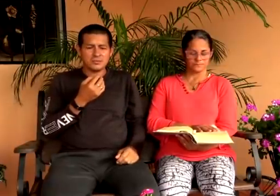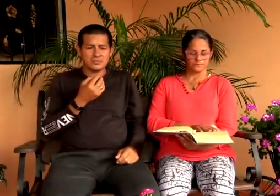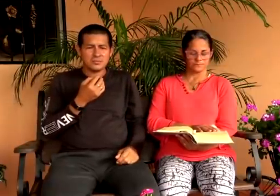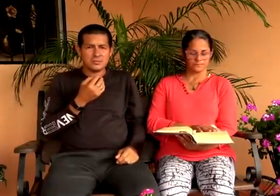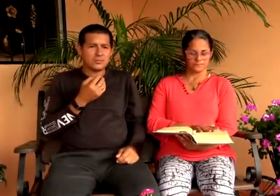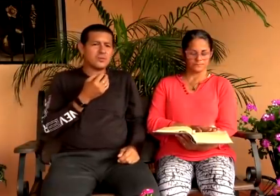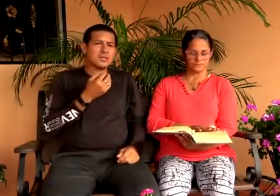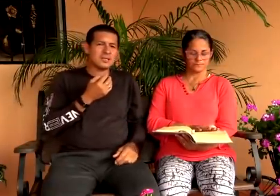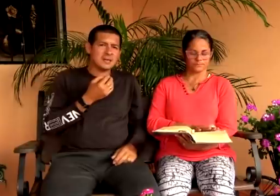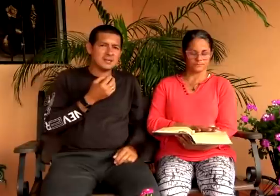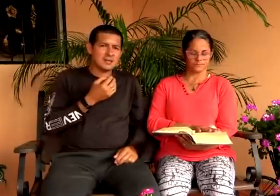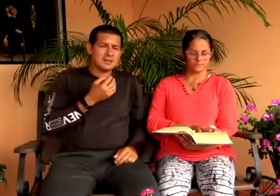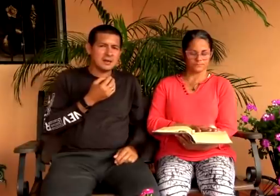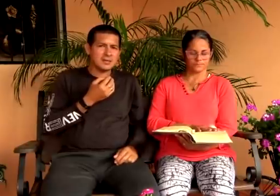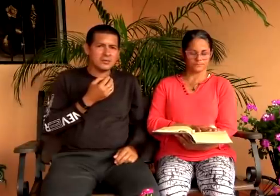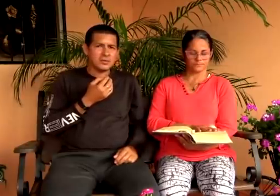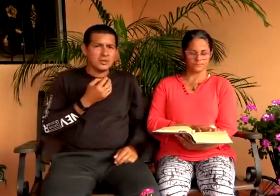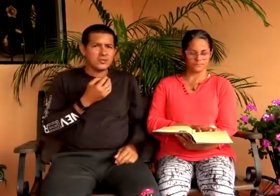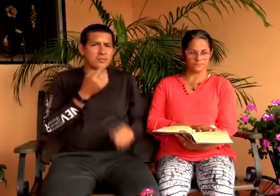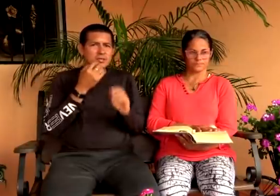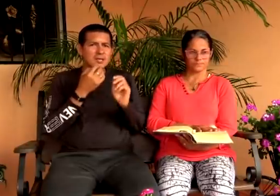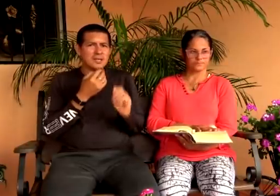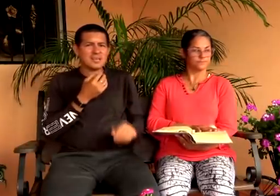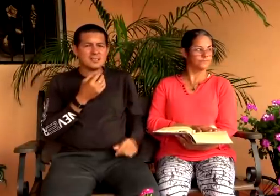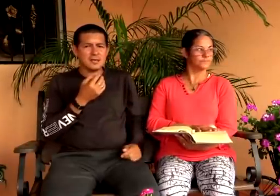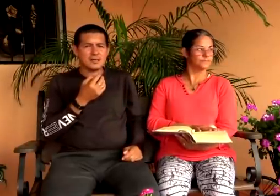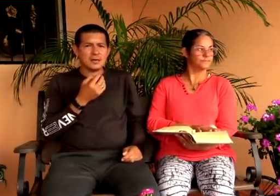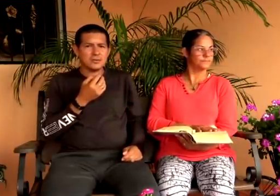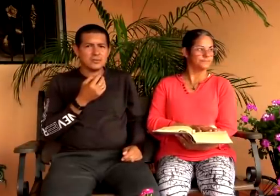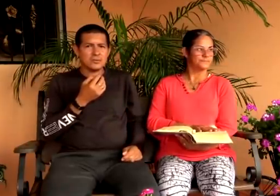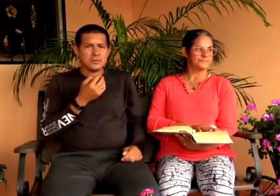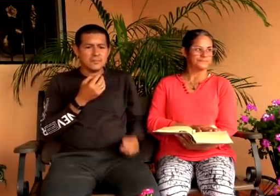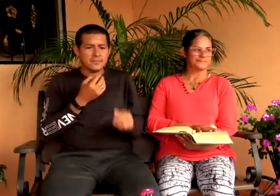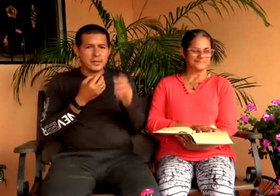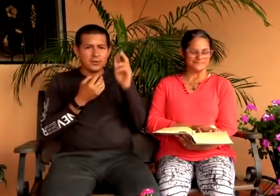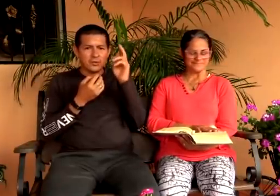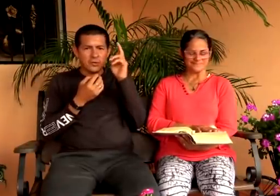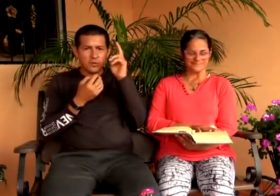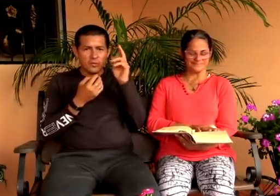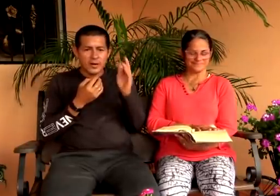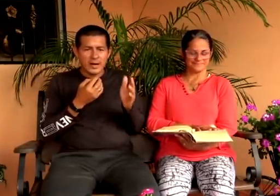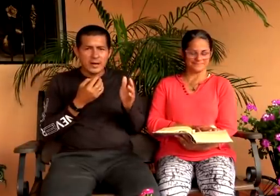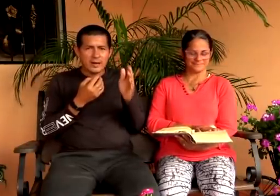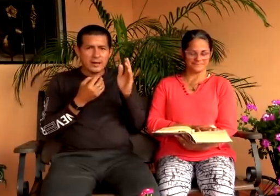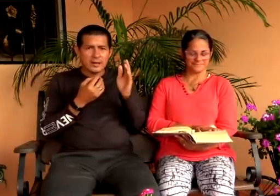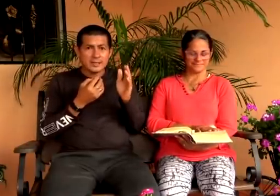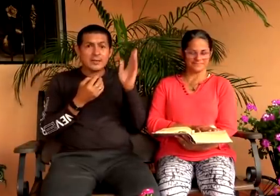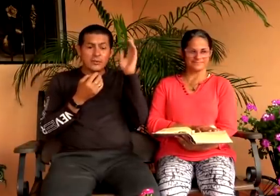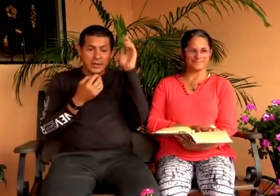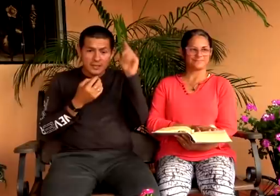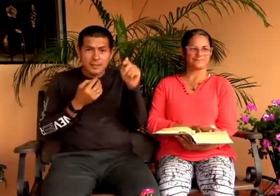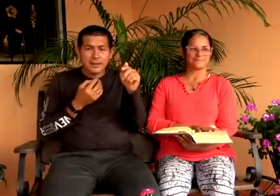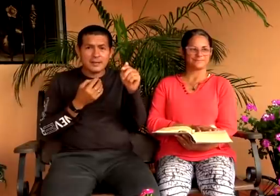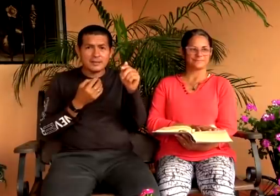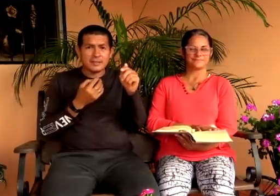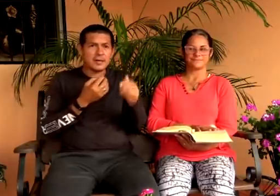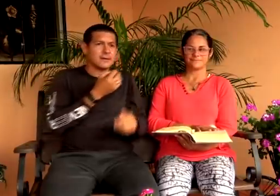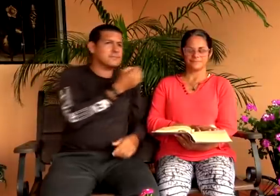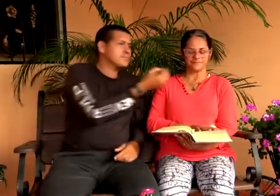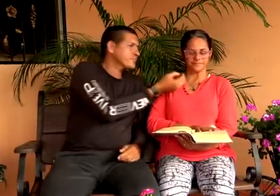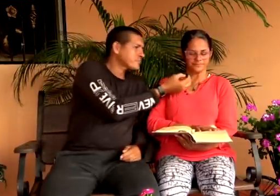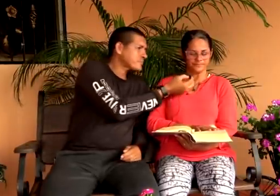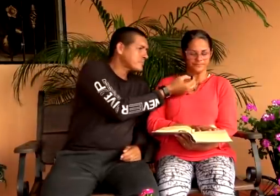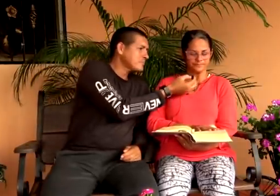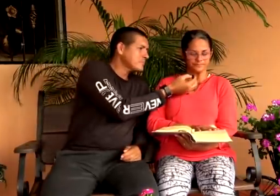10 años no importa que tengan 30 años no importa que tengan 100 años pero lo va engañando ese padre